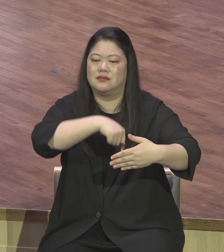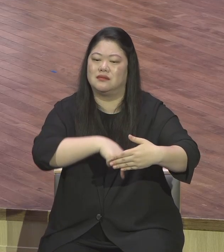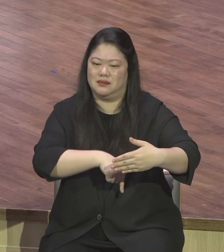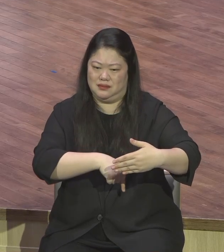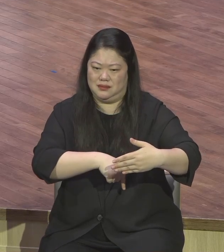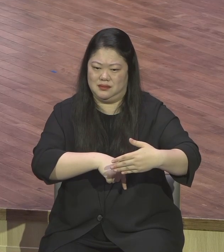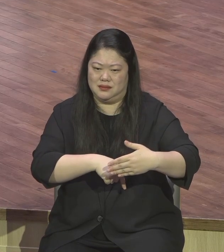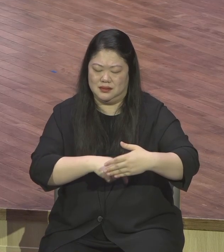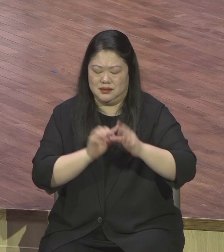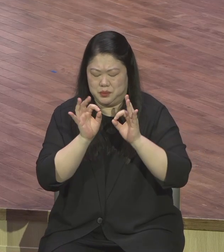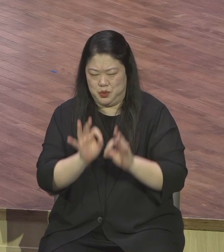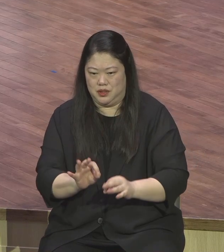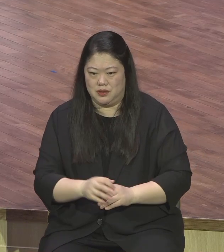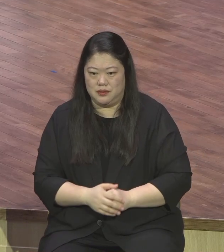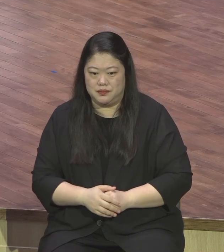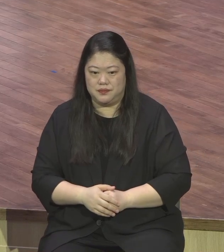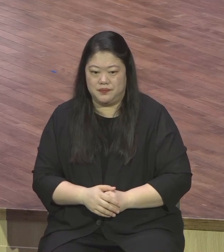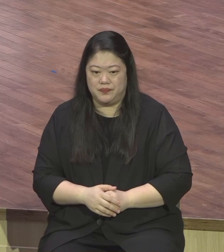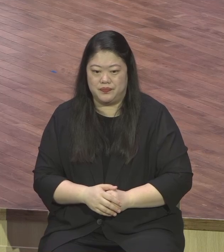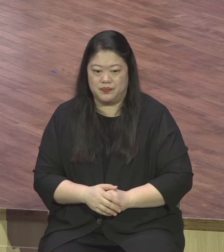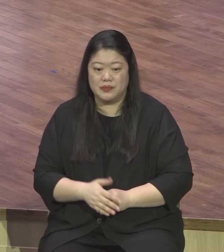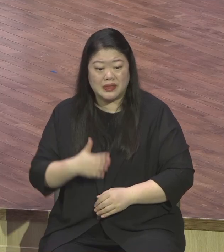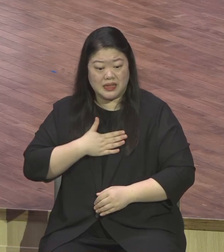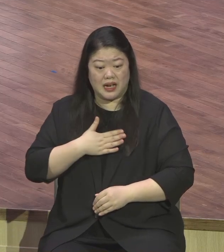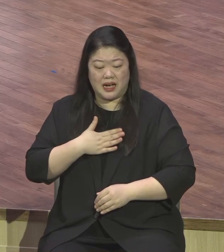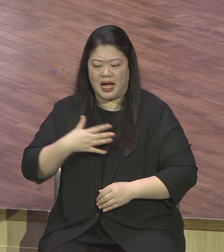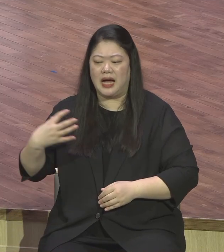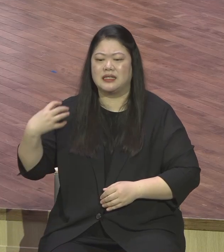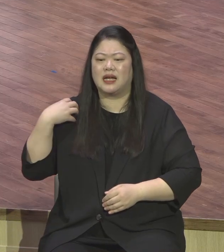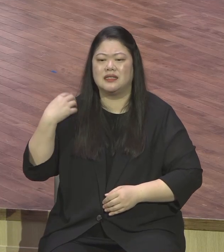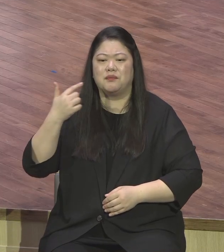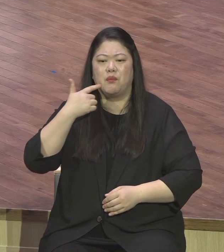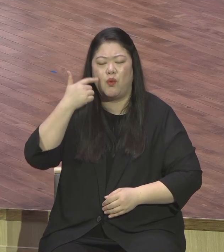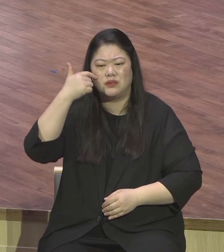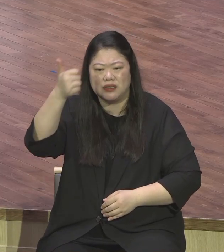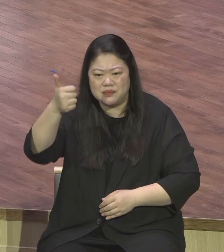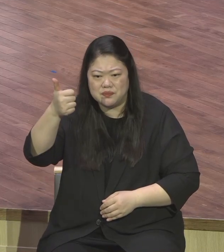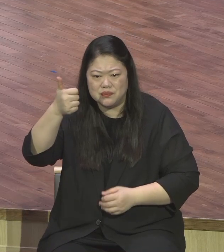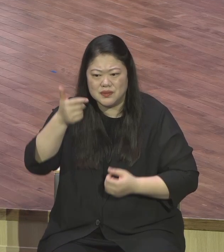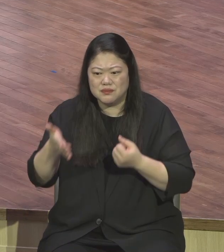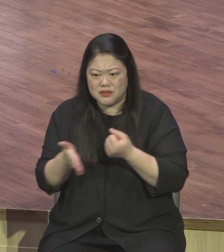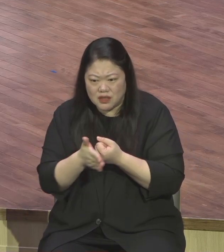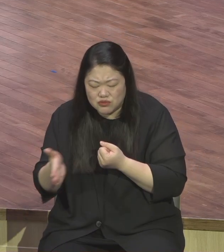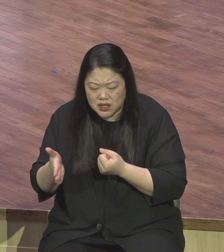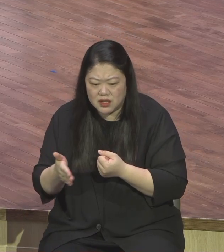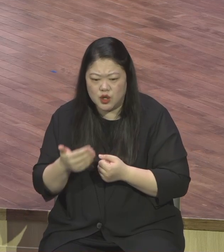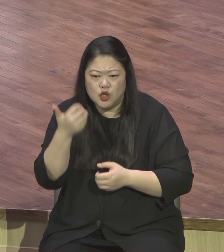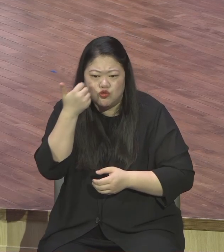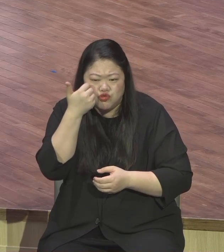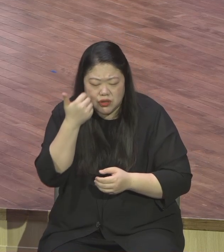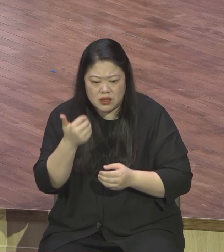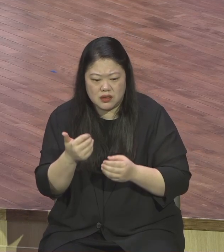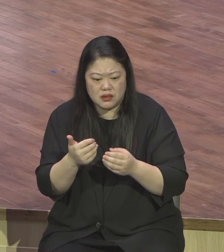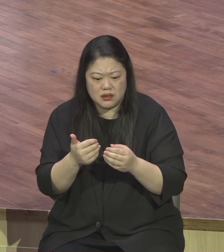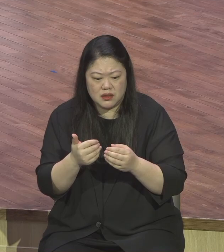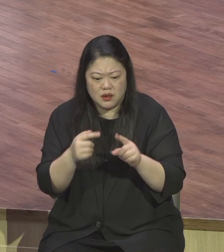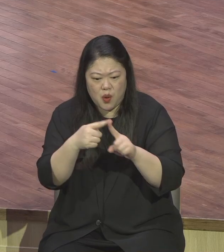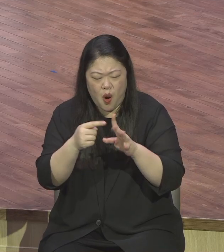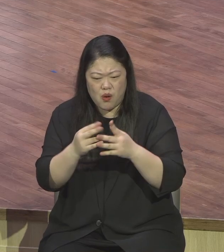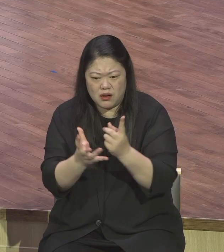단임 목사 안되면 그 심정 몰라요 한 사람이 실족했다 한 사람이 교회를 안 나온다 가슴 듣는 순간